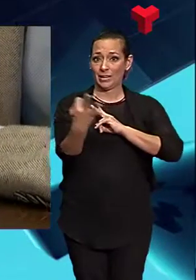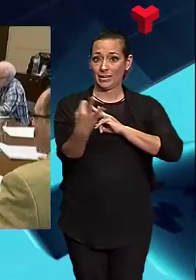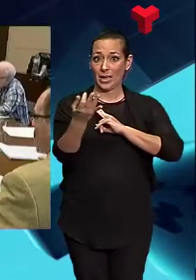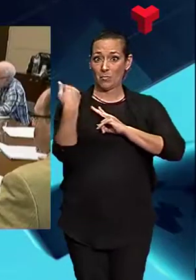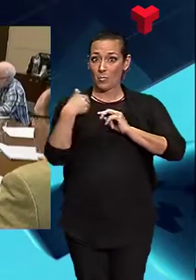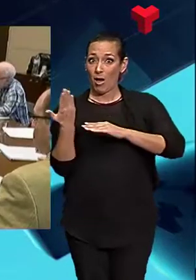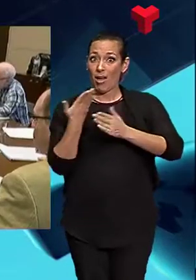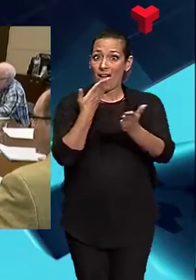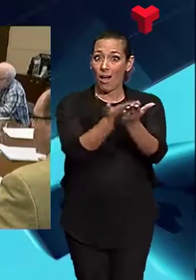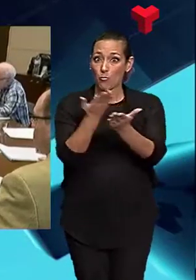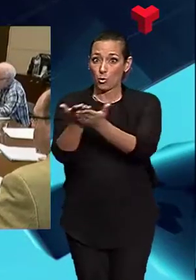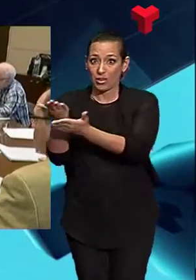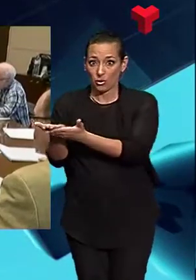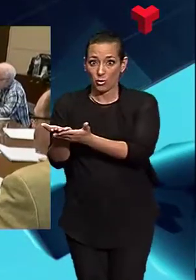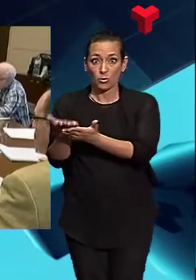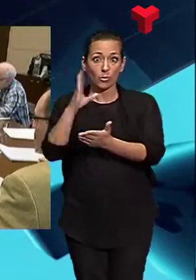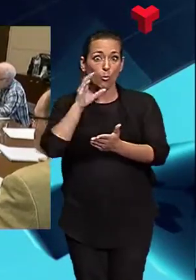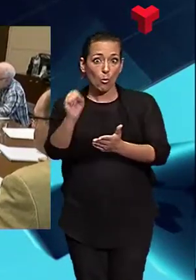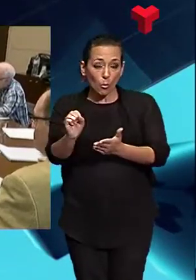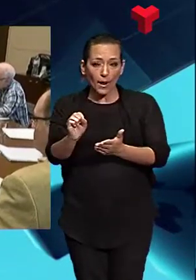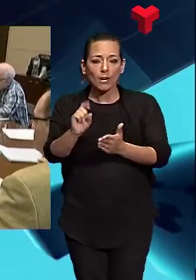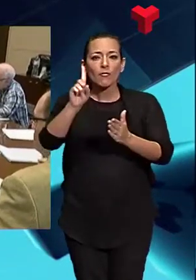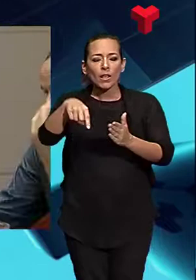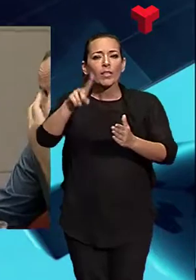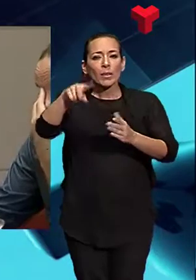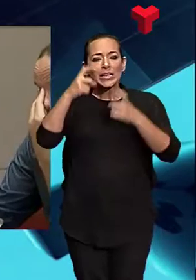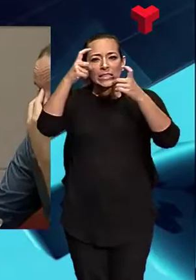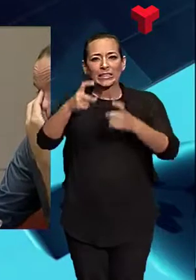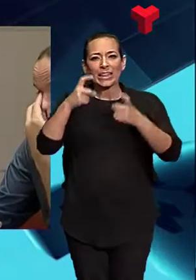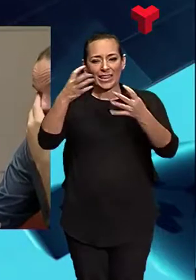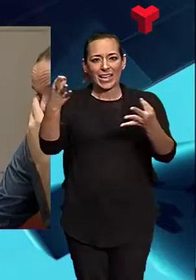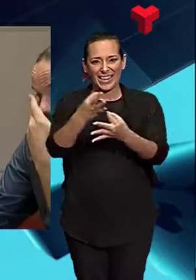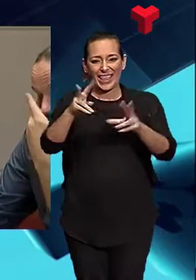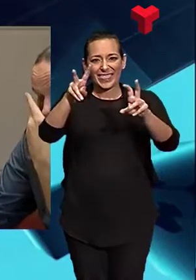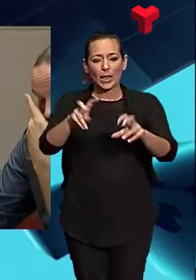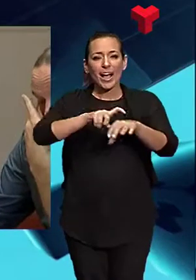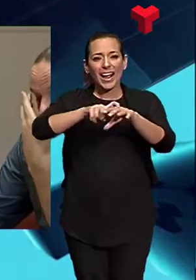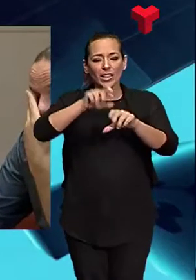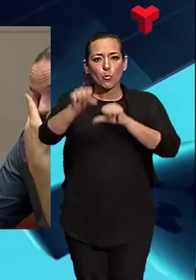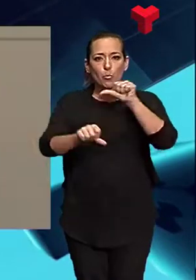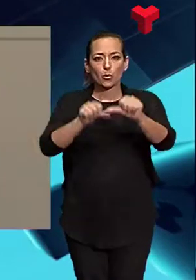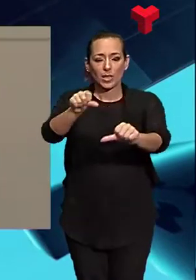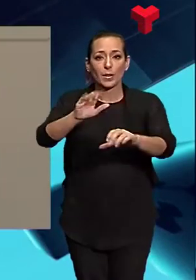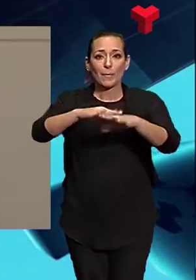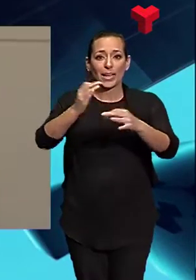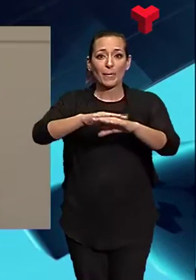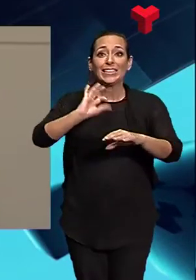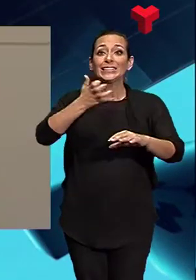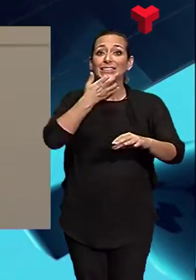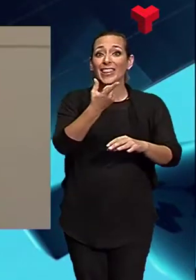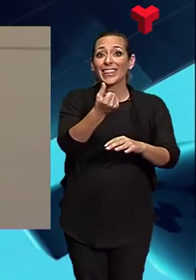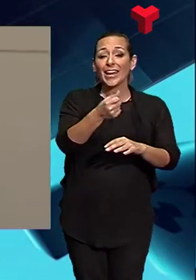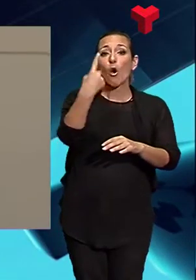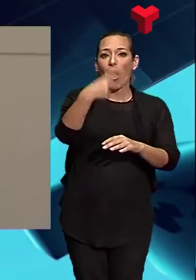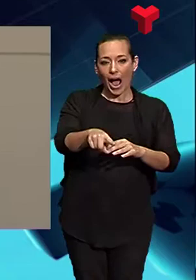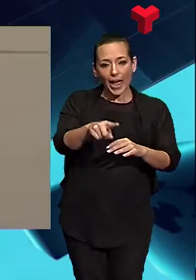i ha insistit en la necessitat d'avançar cap a unes ordenances més progressives perquè pagui qui més té. Esquerra Més ha explicat